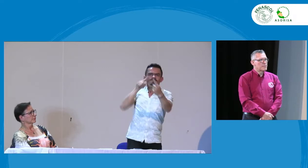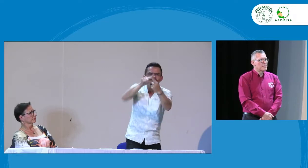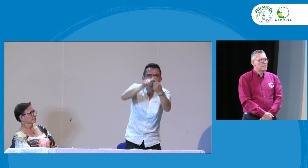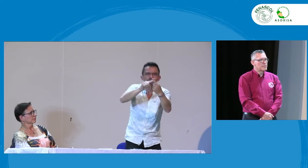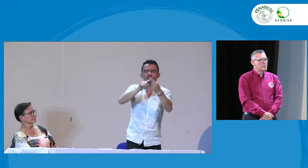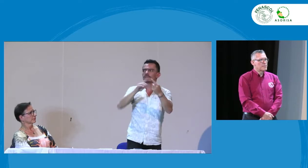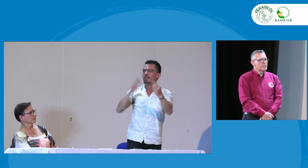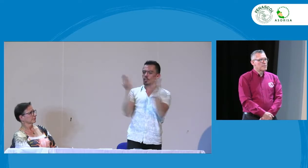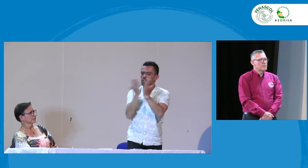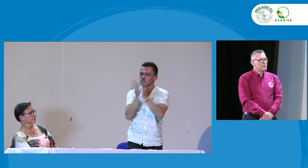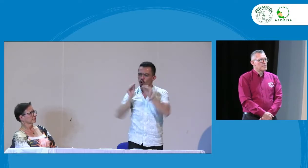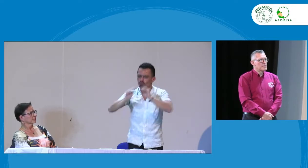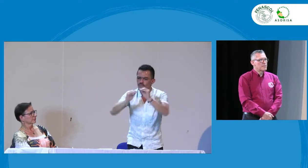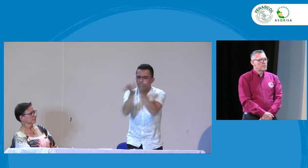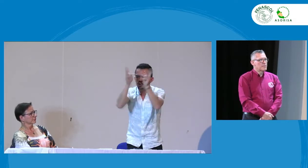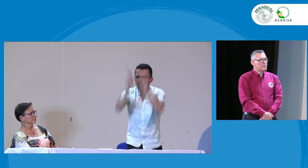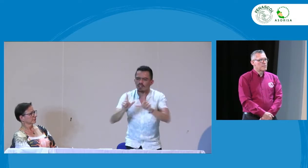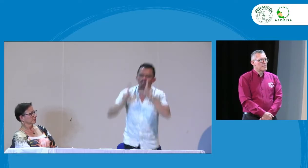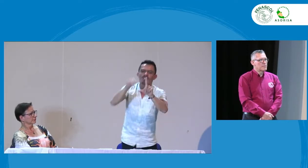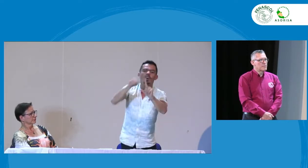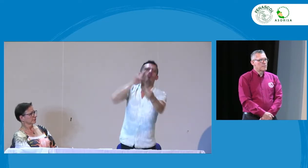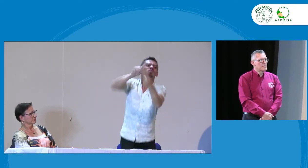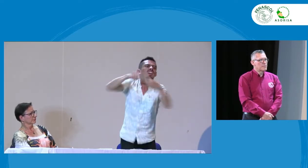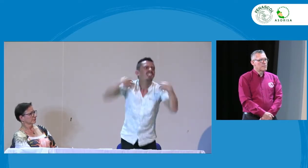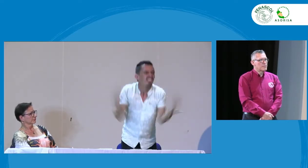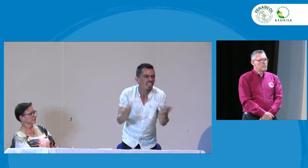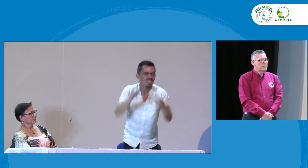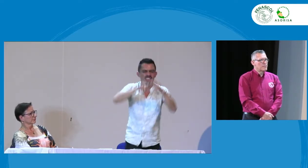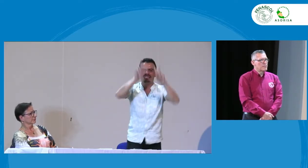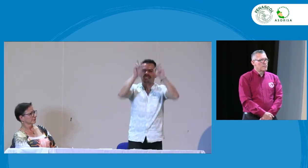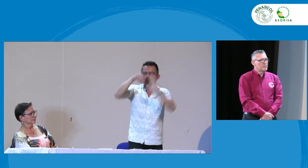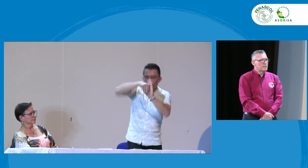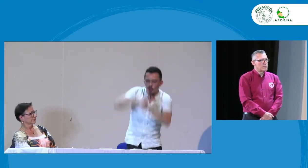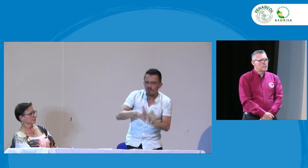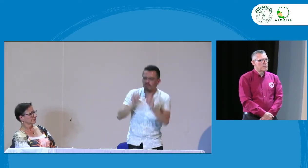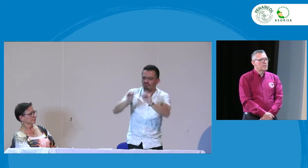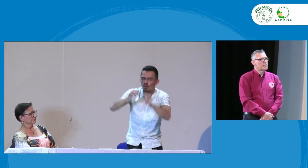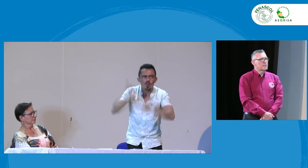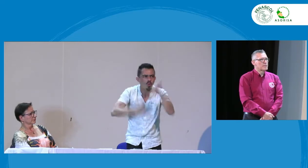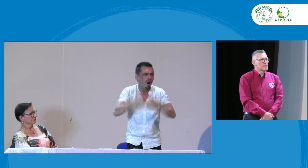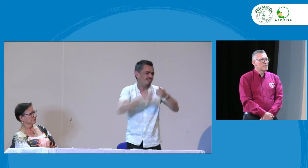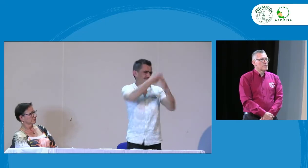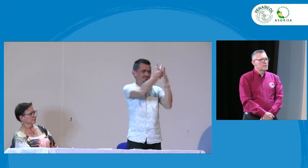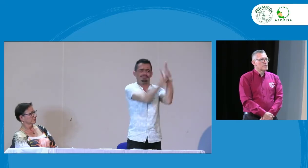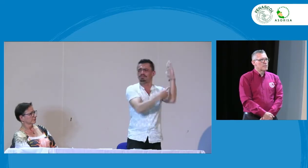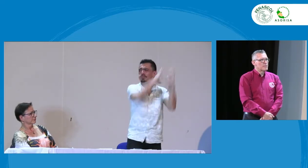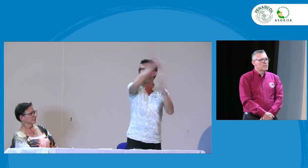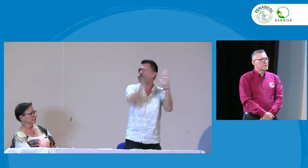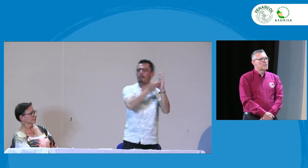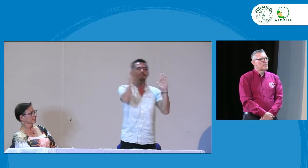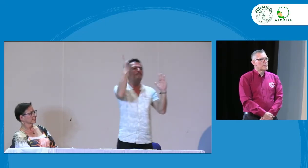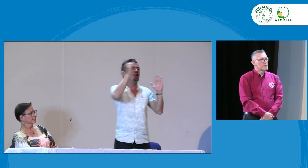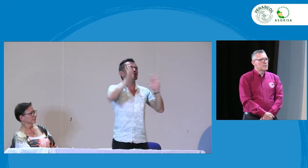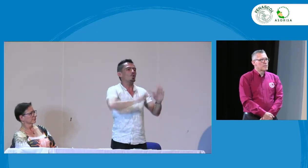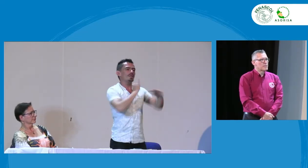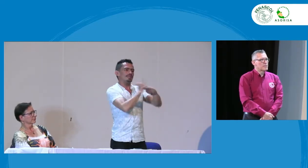educativo institucional y que por supuesto establece los objetivos de educación qué es lo que se tiene que formar los contenidos